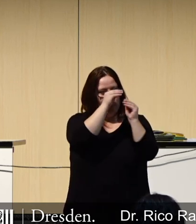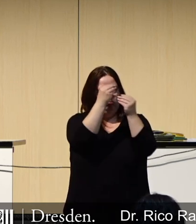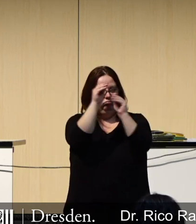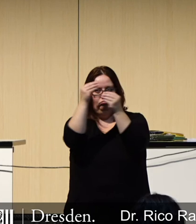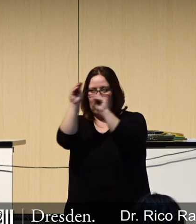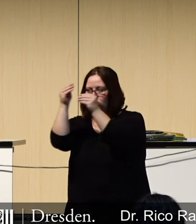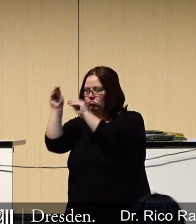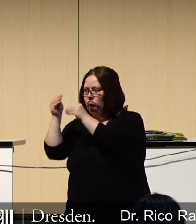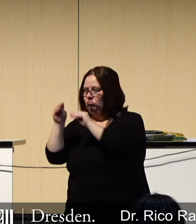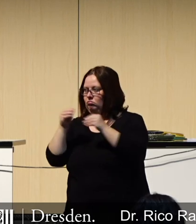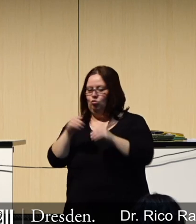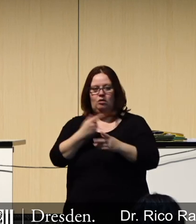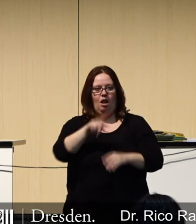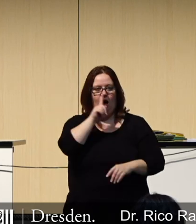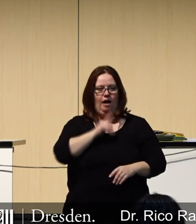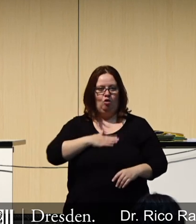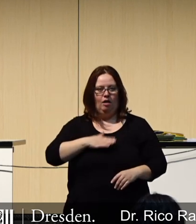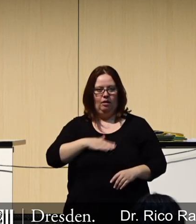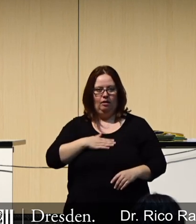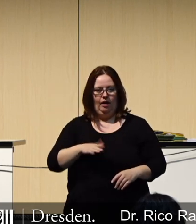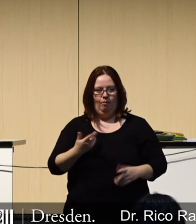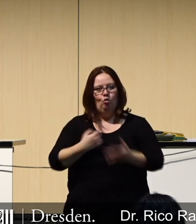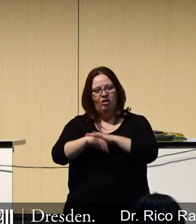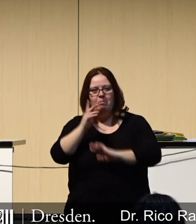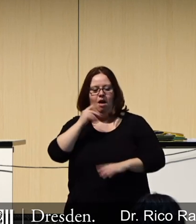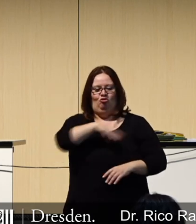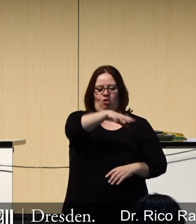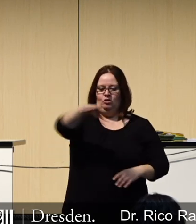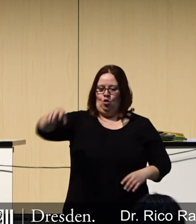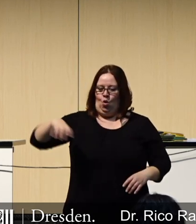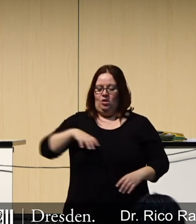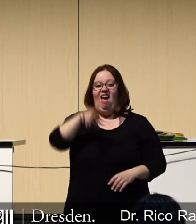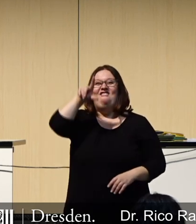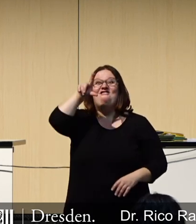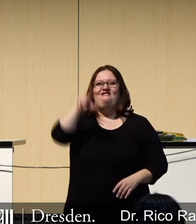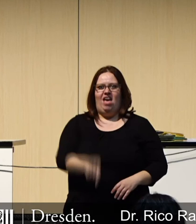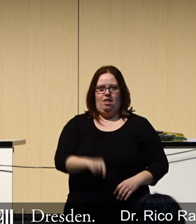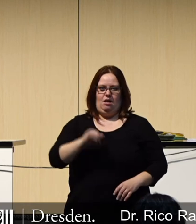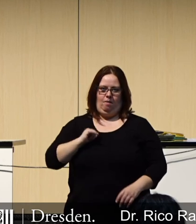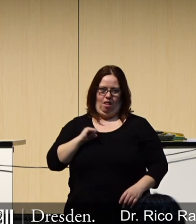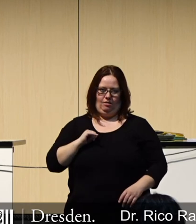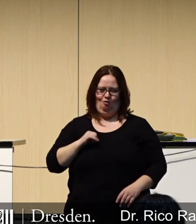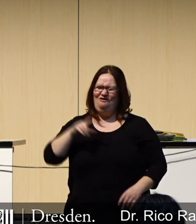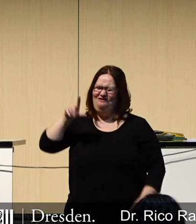was die an Informationen brauchen. Also durch mehr Mobilfunkstationen habe ich weniger Belastung,